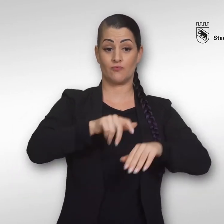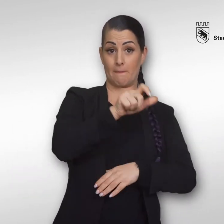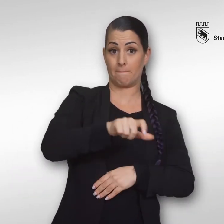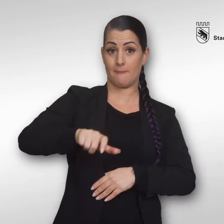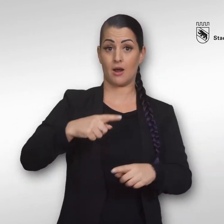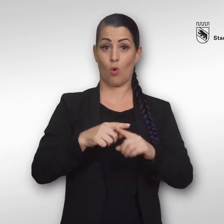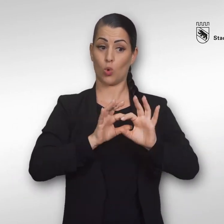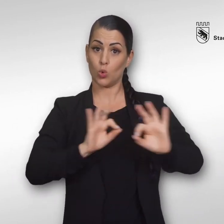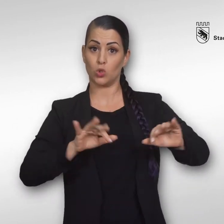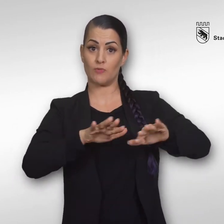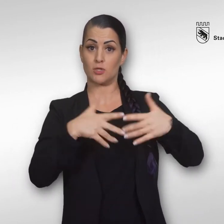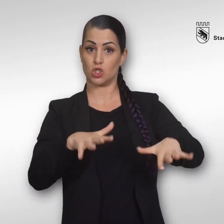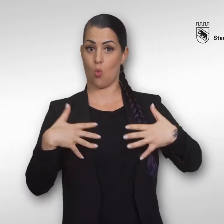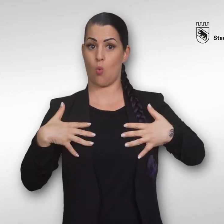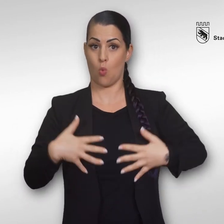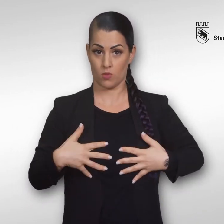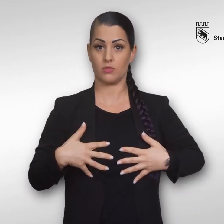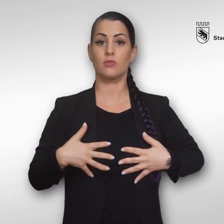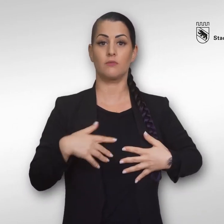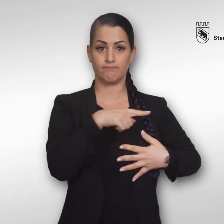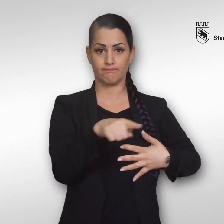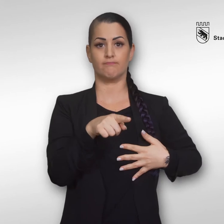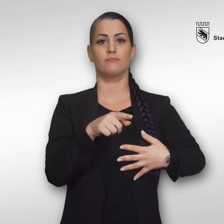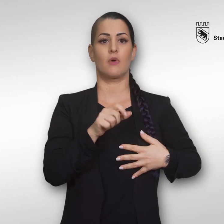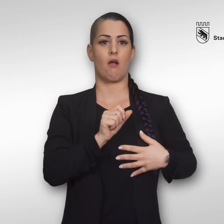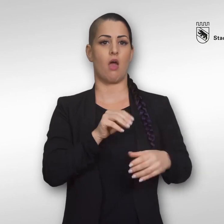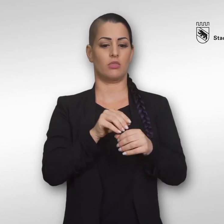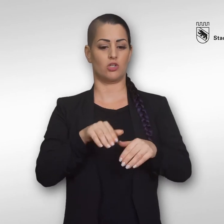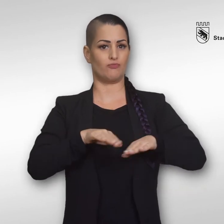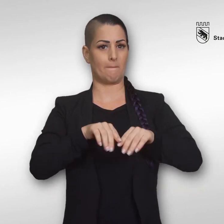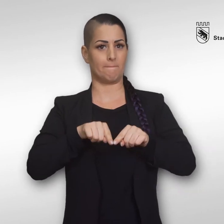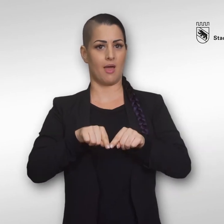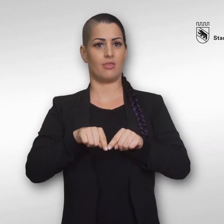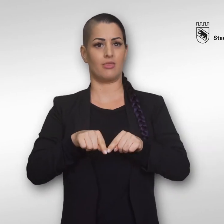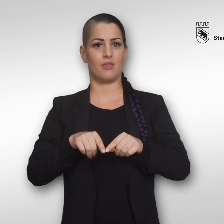Geübte Schwimmerinnen und Schwimmer können vom Eichholz in der Are bis ins Marzili schwimmen.